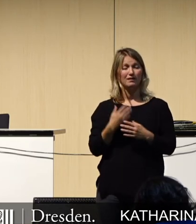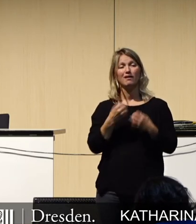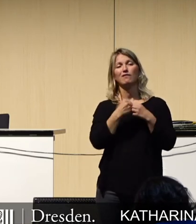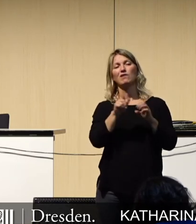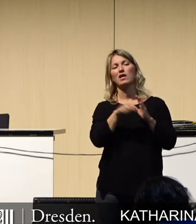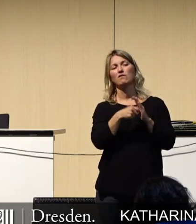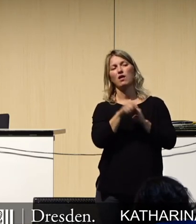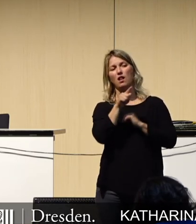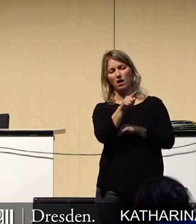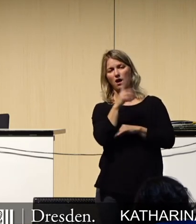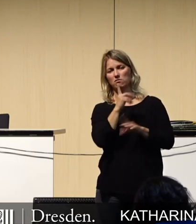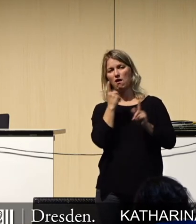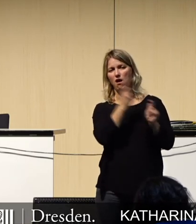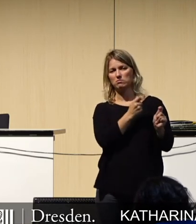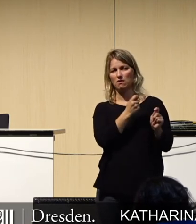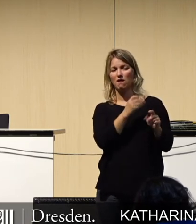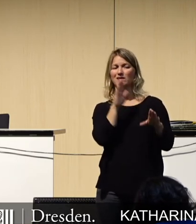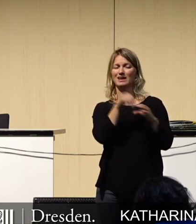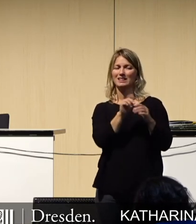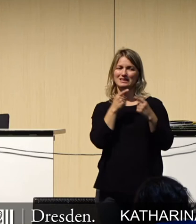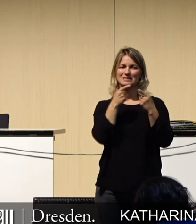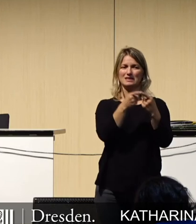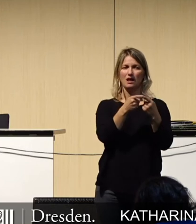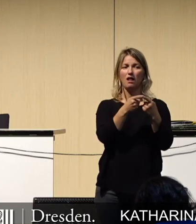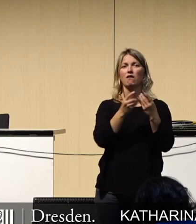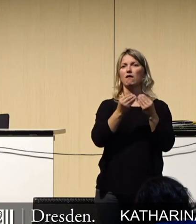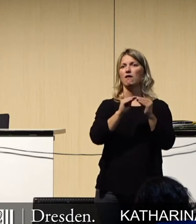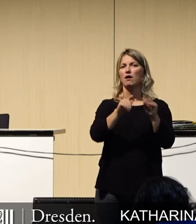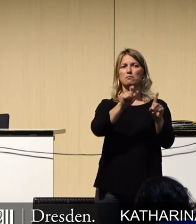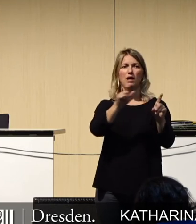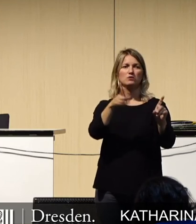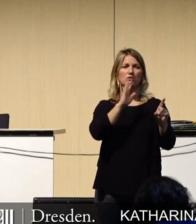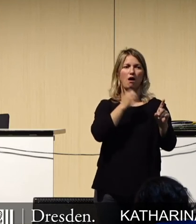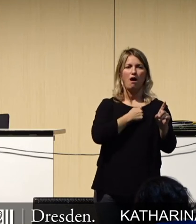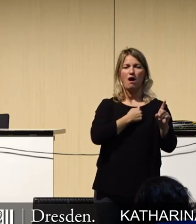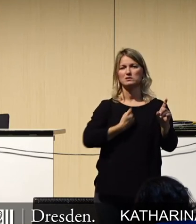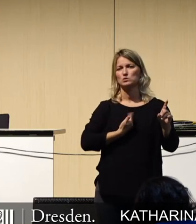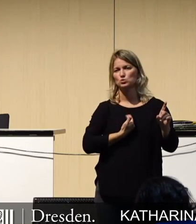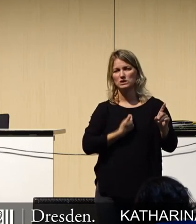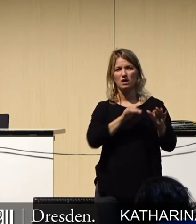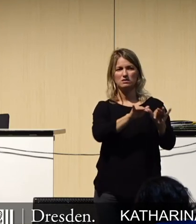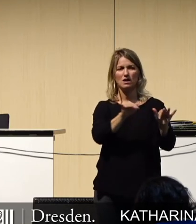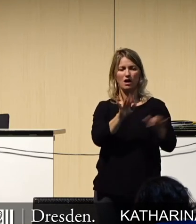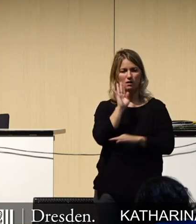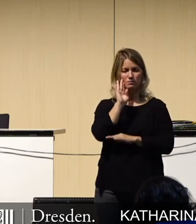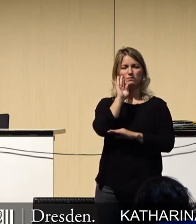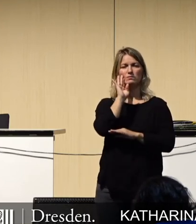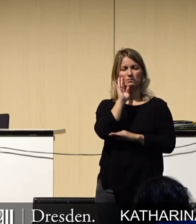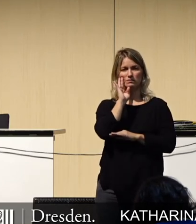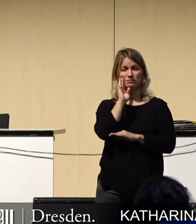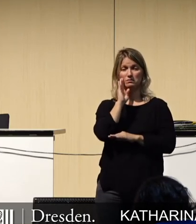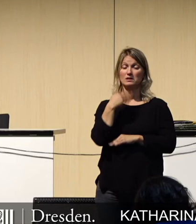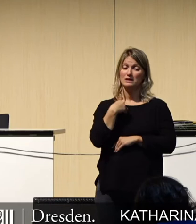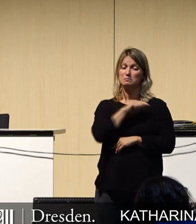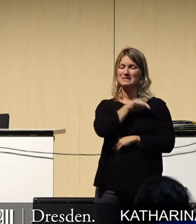versucht, mit ihrem Antrag wieder auf die Ängste und Unsicherheiten der Menschen einzugehen. Wir benutzen bisher maximal bis 6